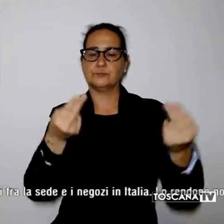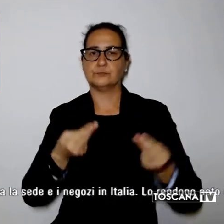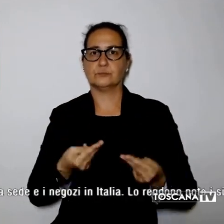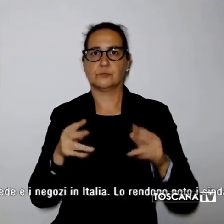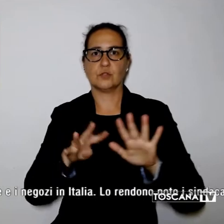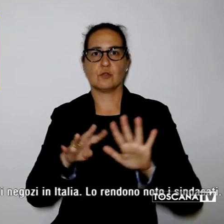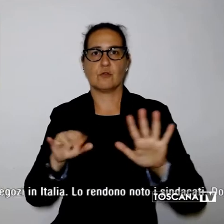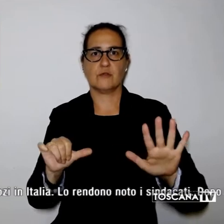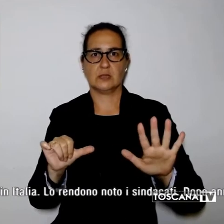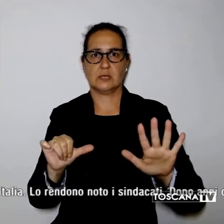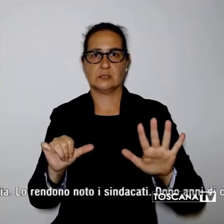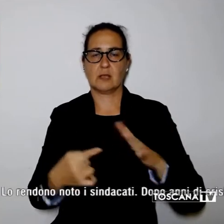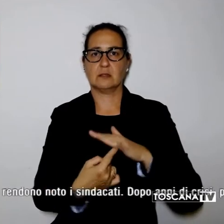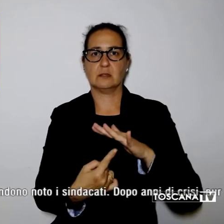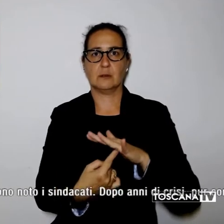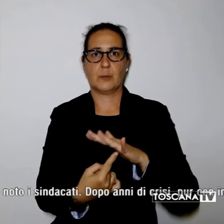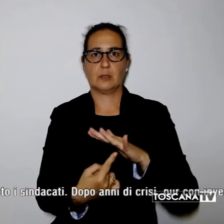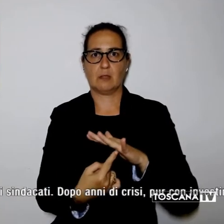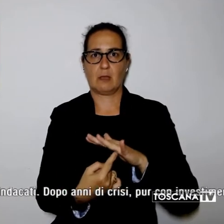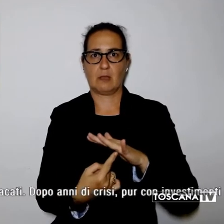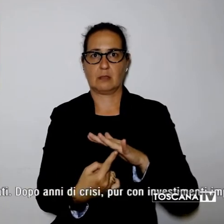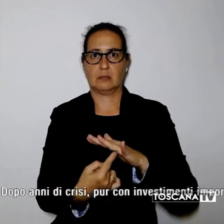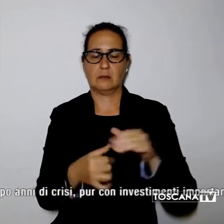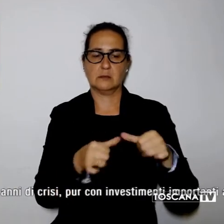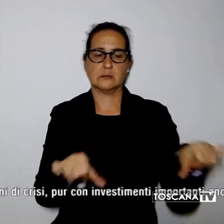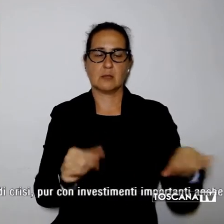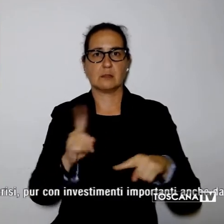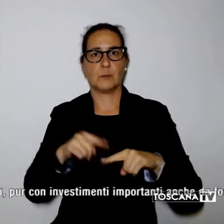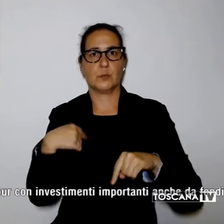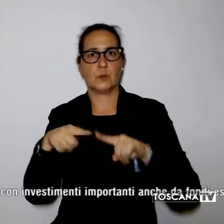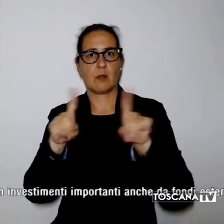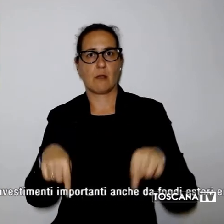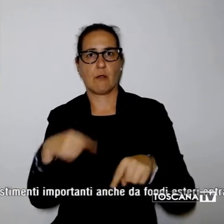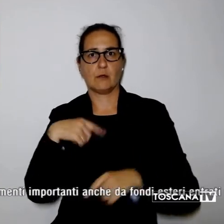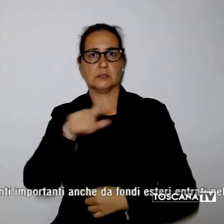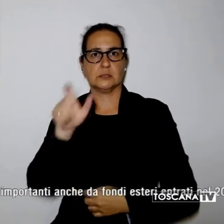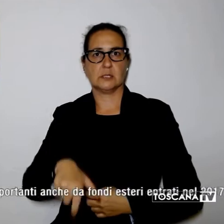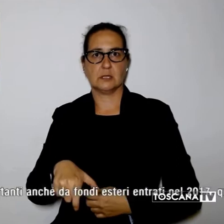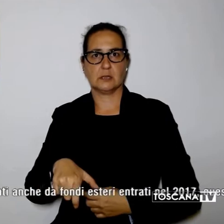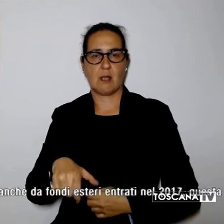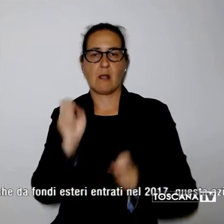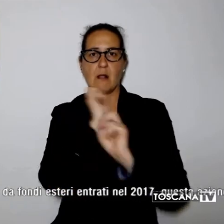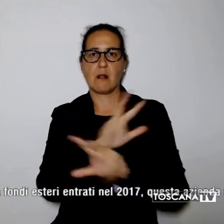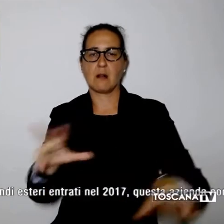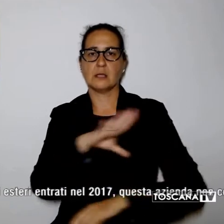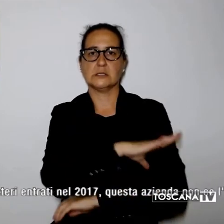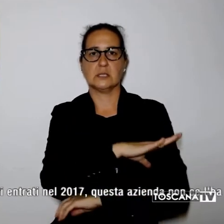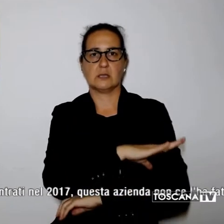dipendenti tra la sede e i negozi in Italia. Lo rendono noto i sindacati.